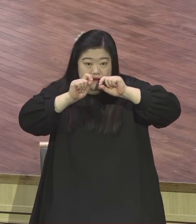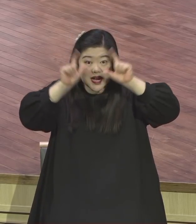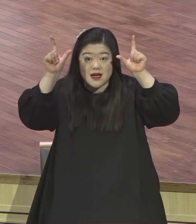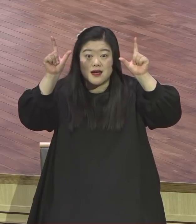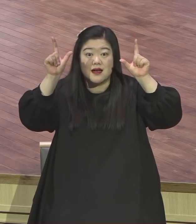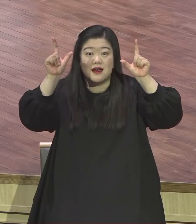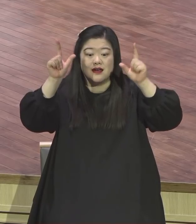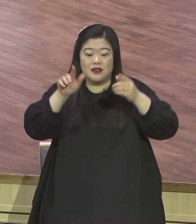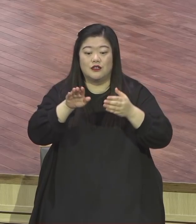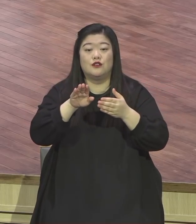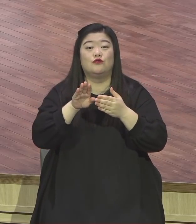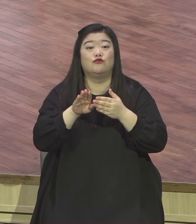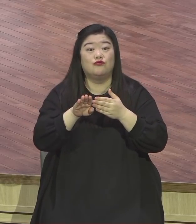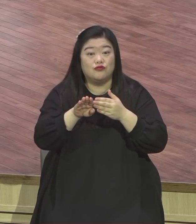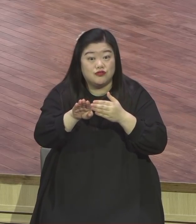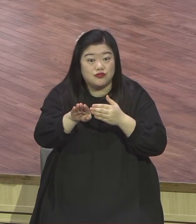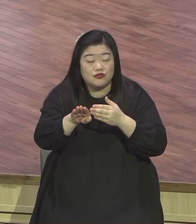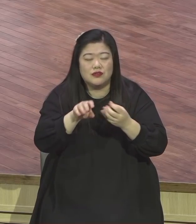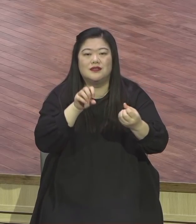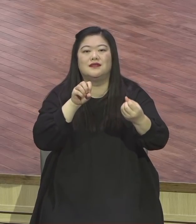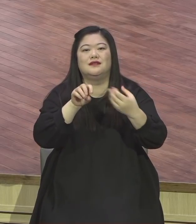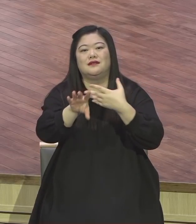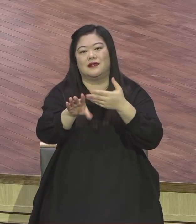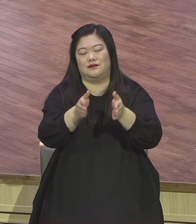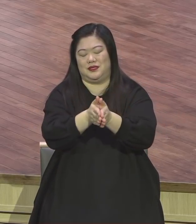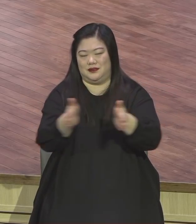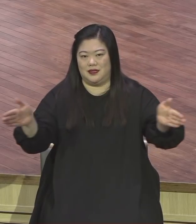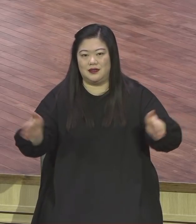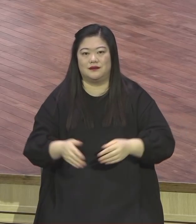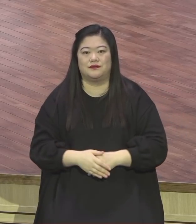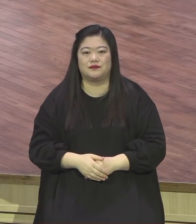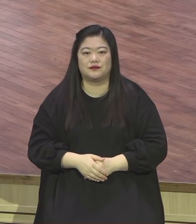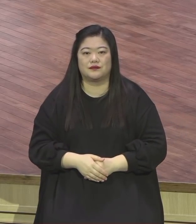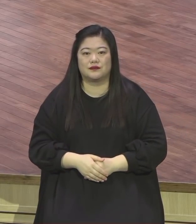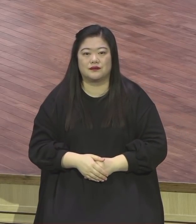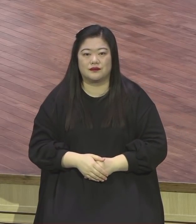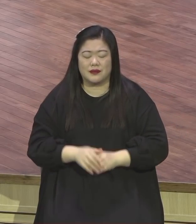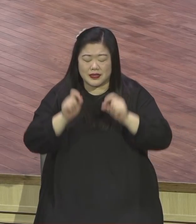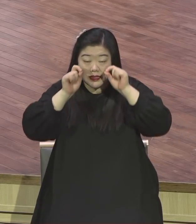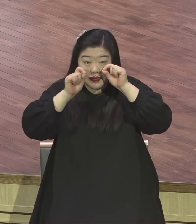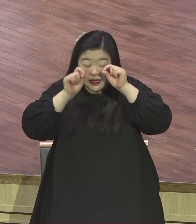그때부터 응답이 와요. 그때부터 믿음이 성장하게 되는 거예요.